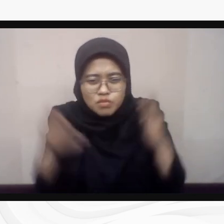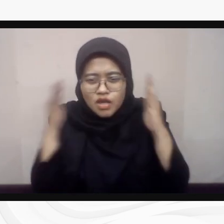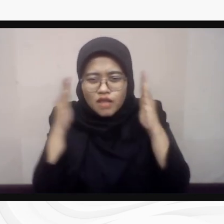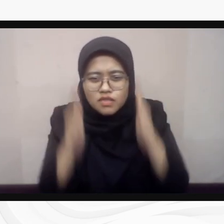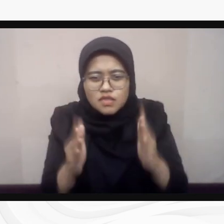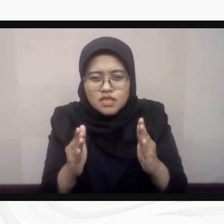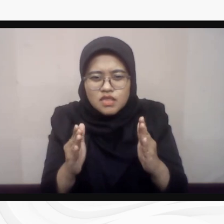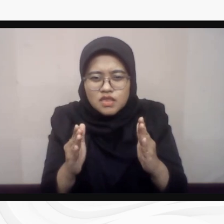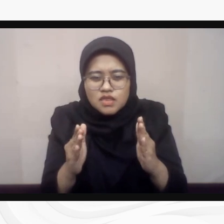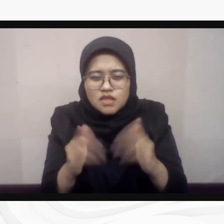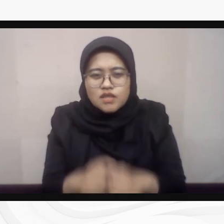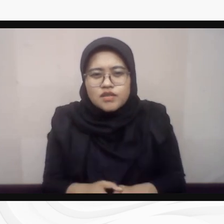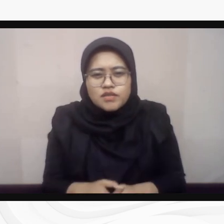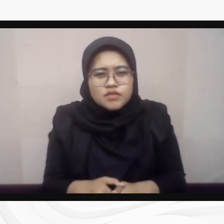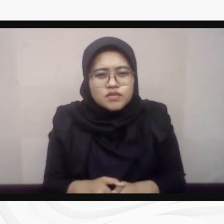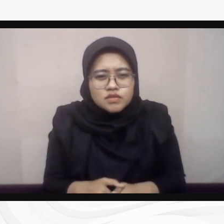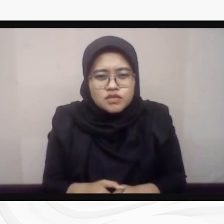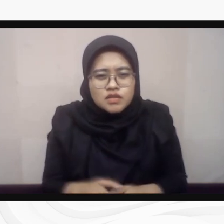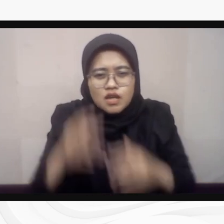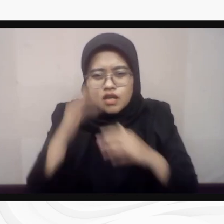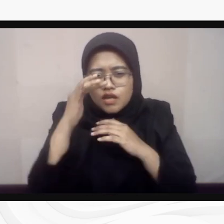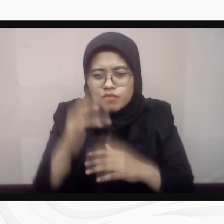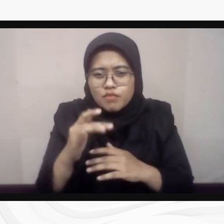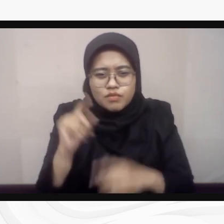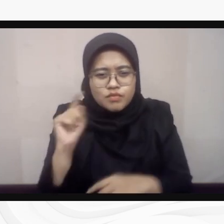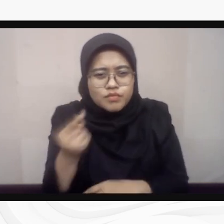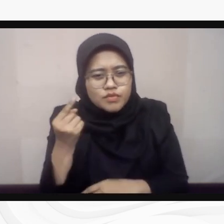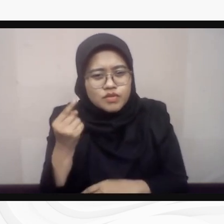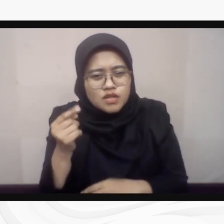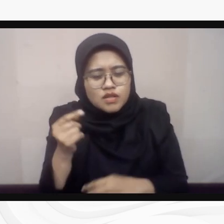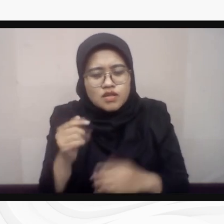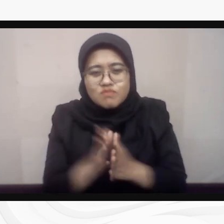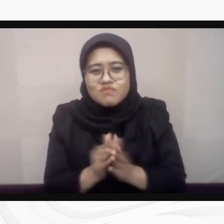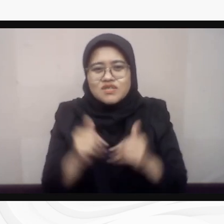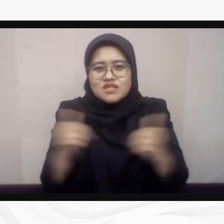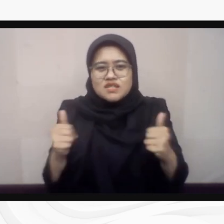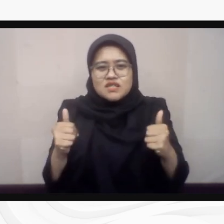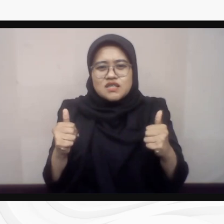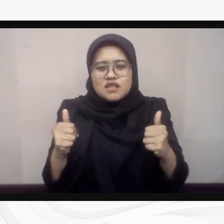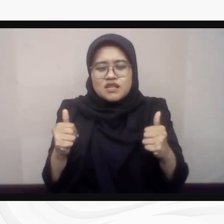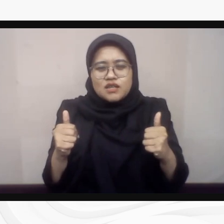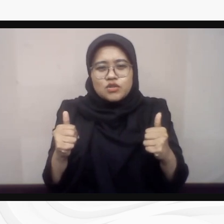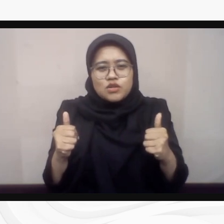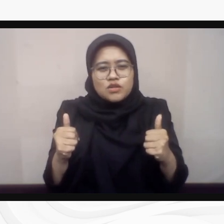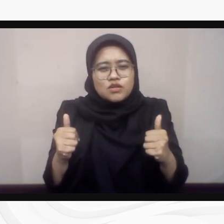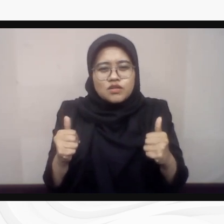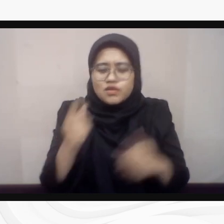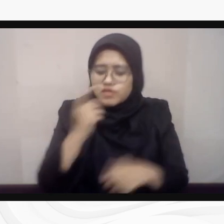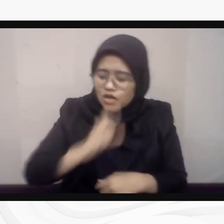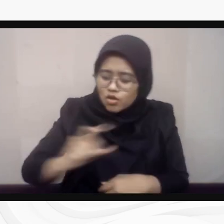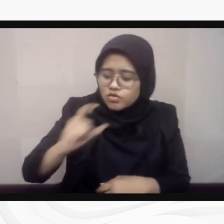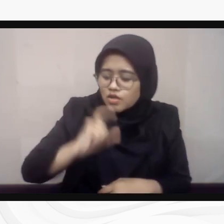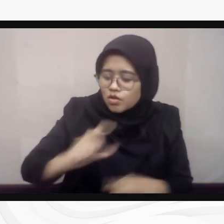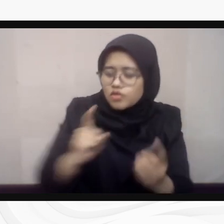Di tengah harapan akan pemerintahan yang semakin bersih dan berintegritas, masih banyak ditemui calon-calon dengan